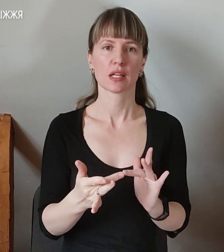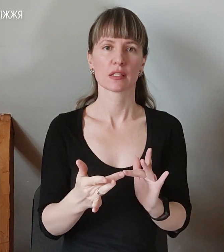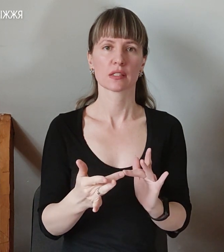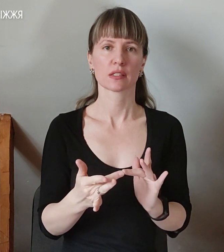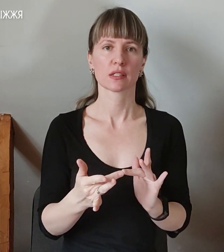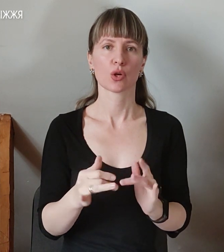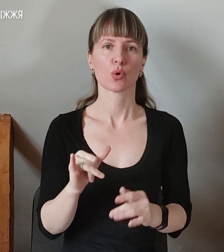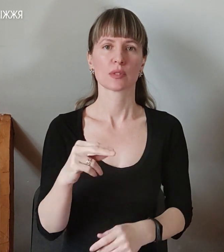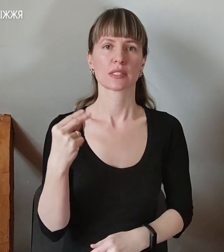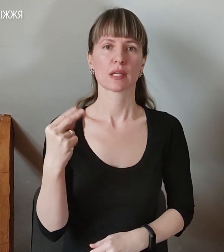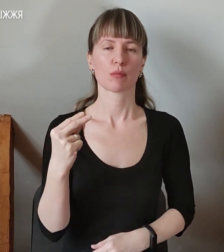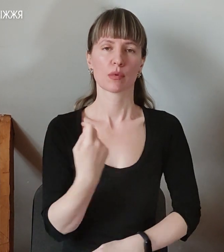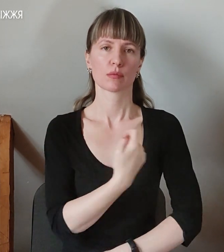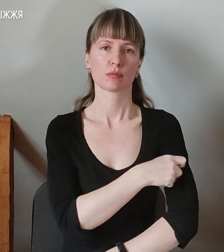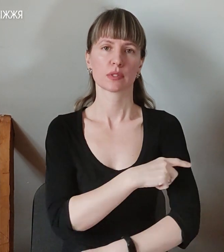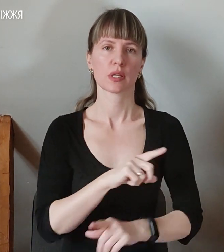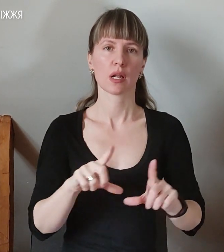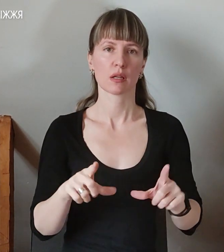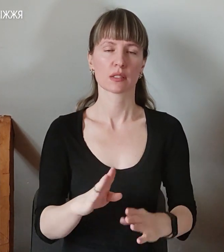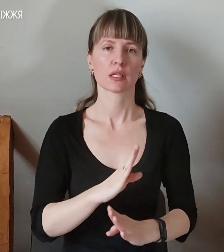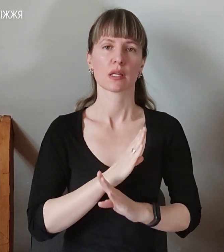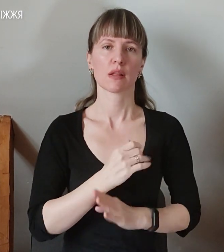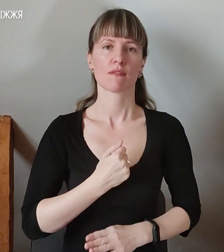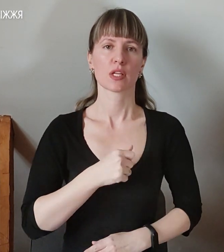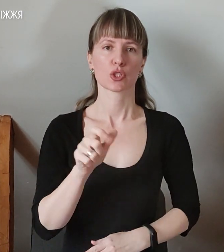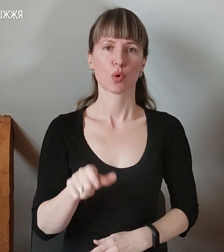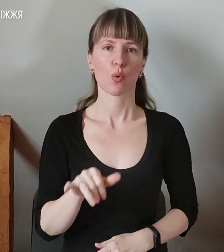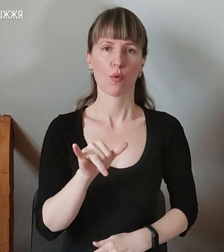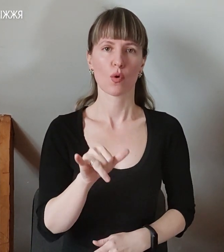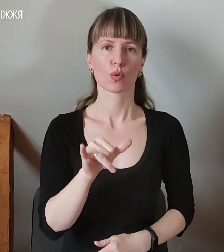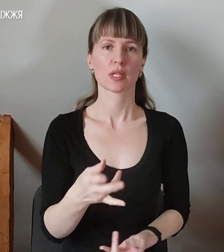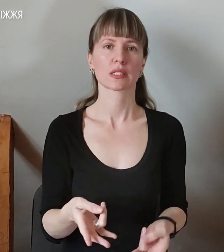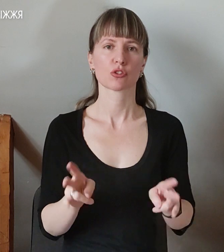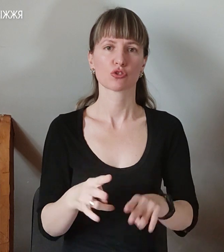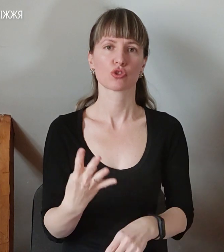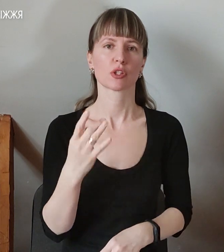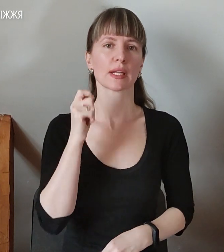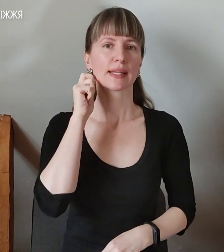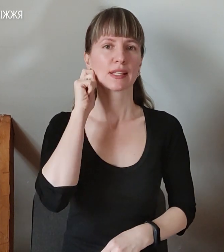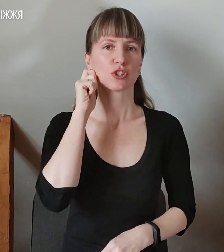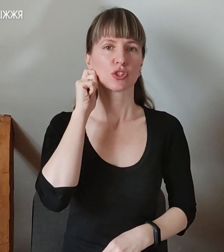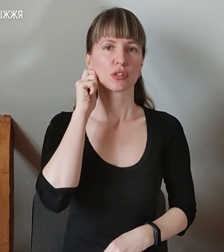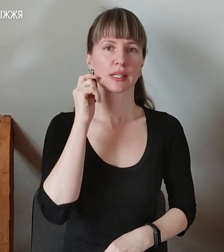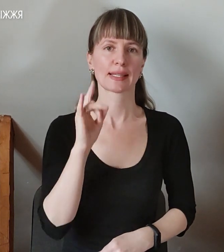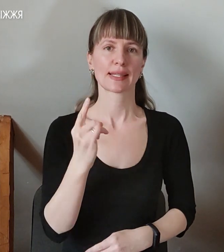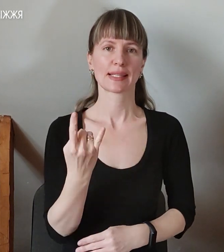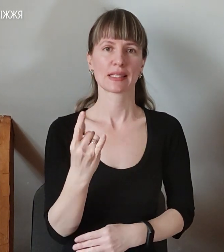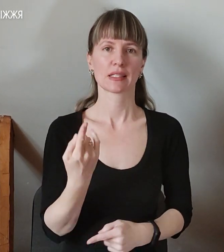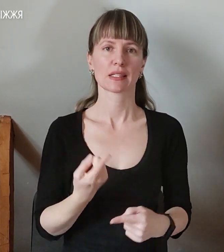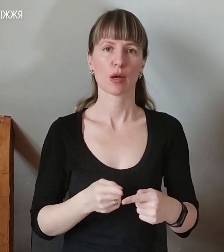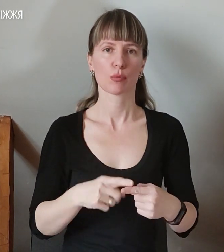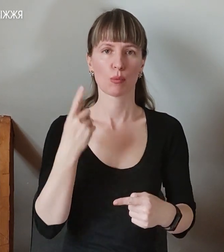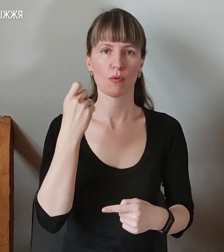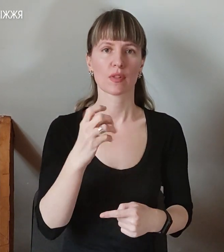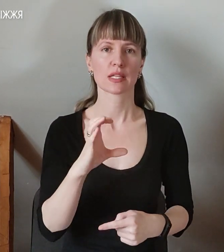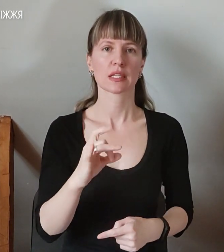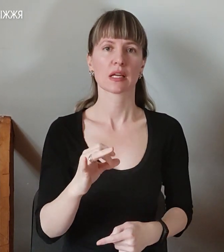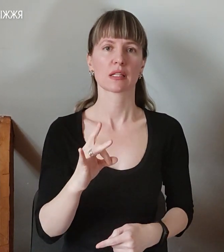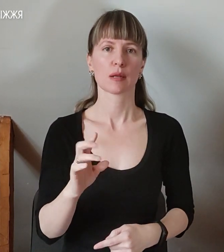У Запорізькому шпиталі загинула військова, в неї залишилася 4-річна дитина. Про це повідомив секретар Бердянської міської